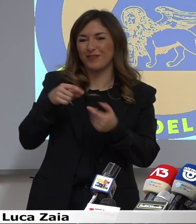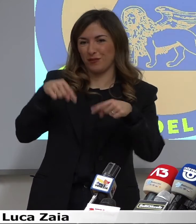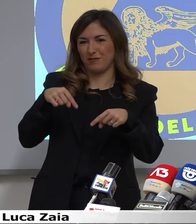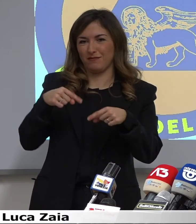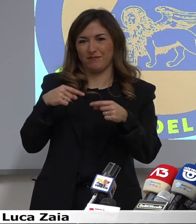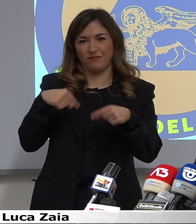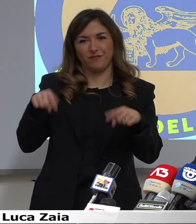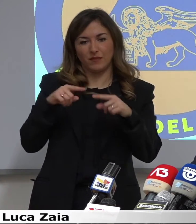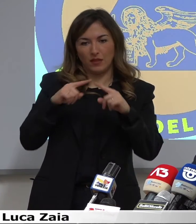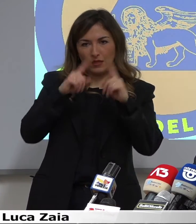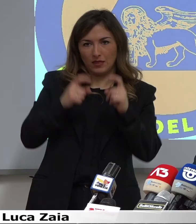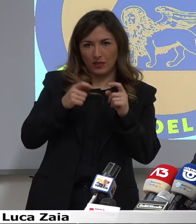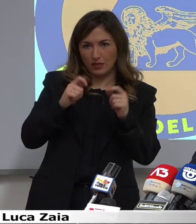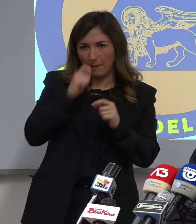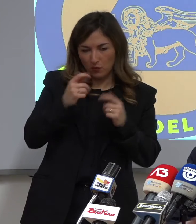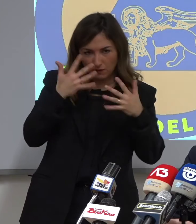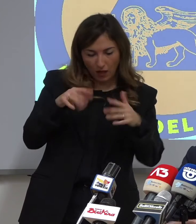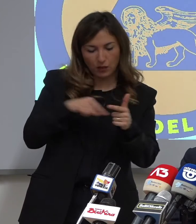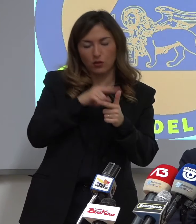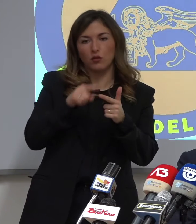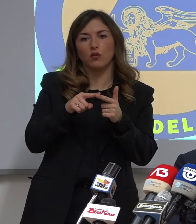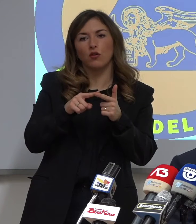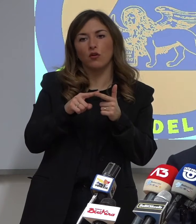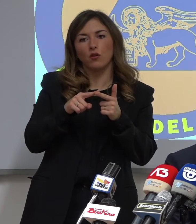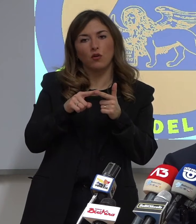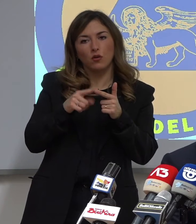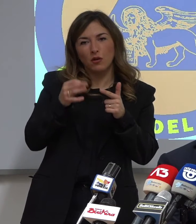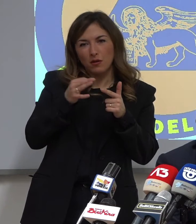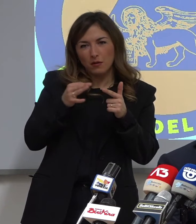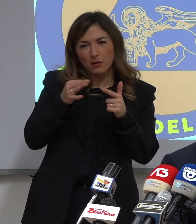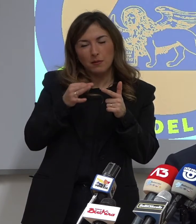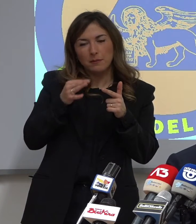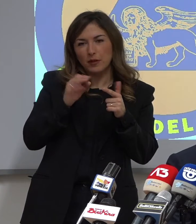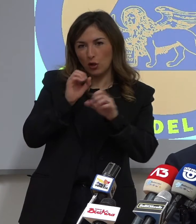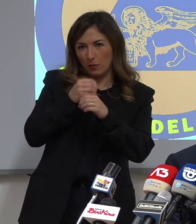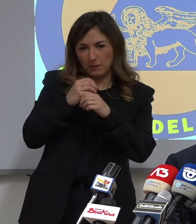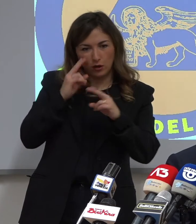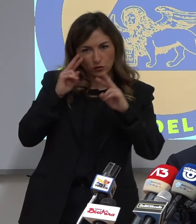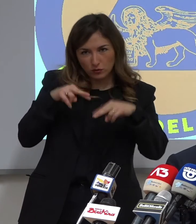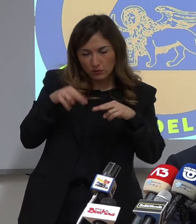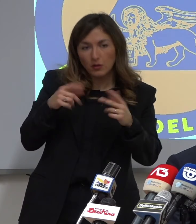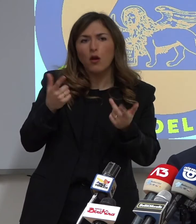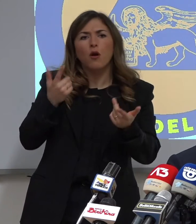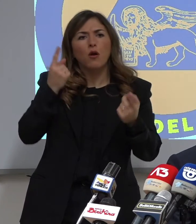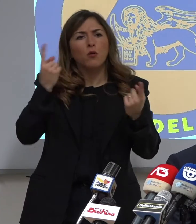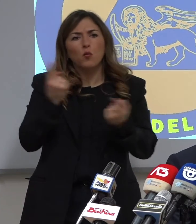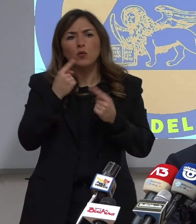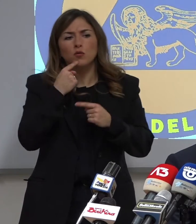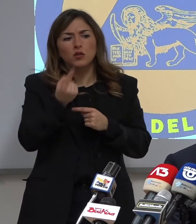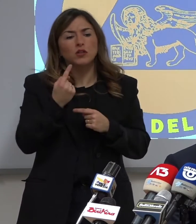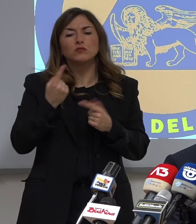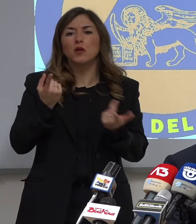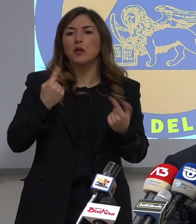abbiamo messo dentro la biosorveglianza, per cui in itinere. Ecco, leggo da qualche parte che ogni tanto qualcuno dice che noi abbiamo